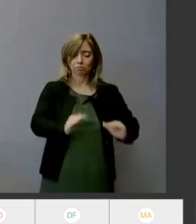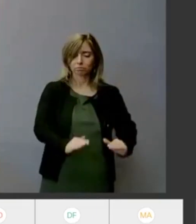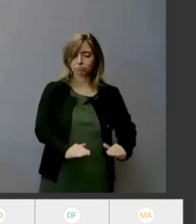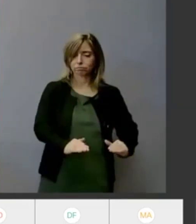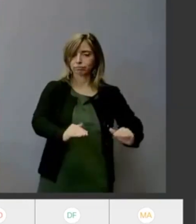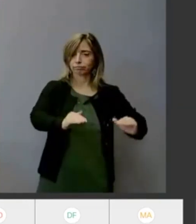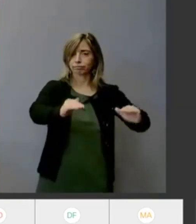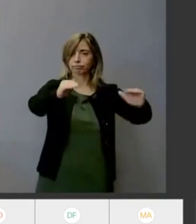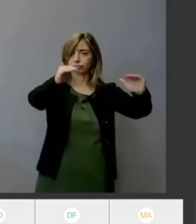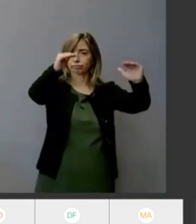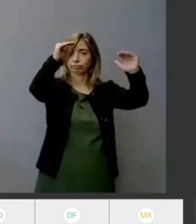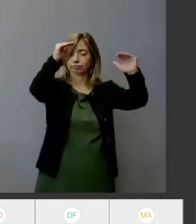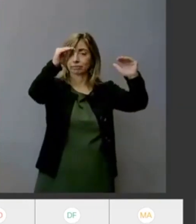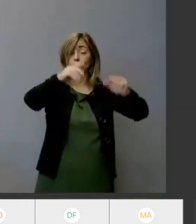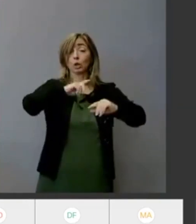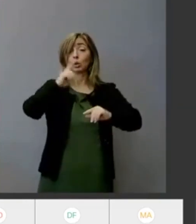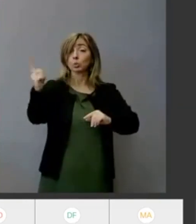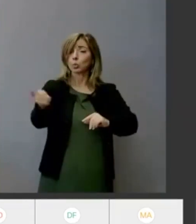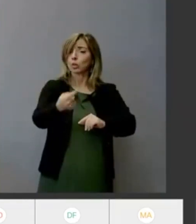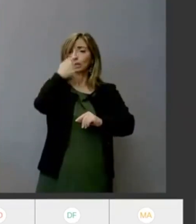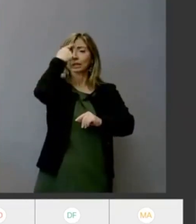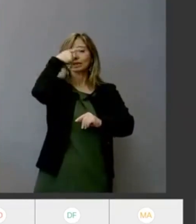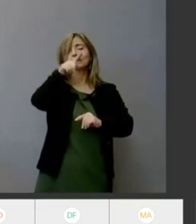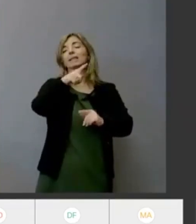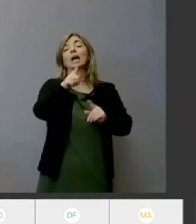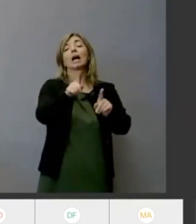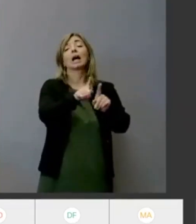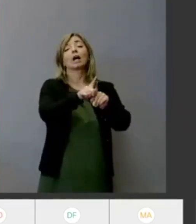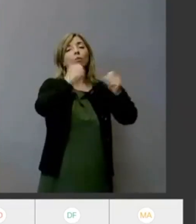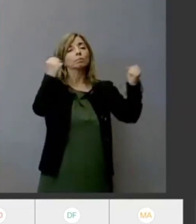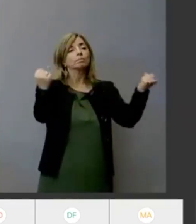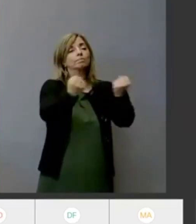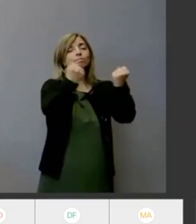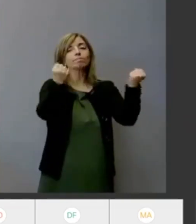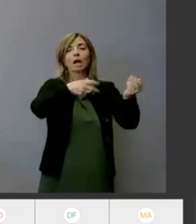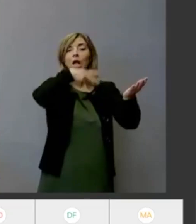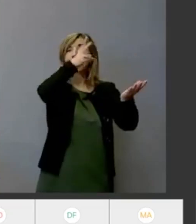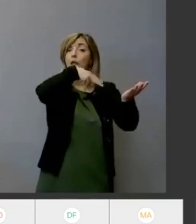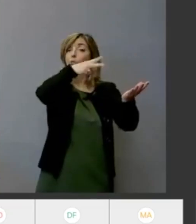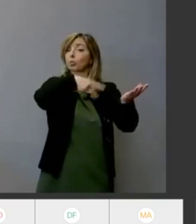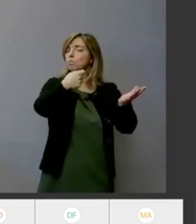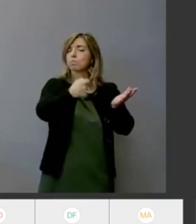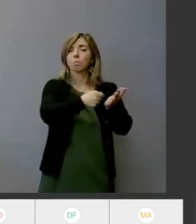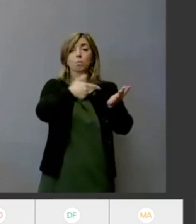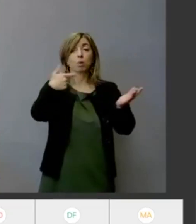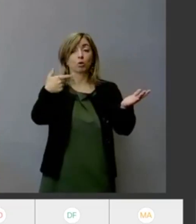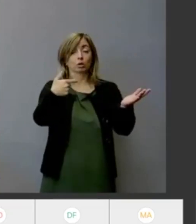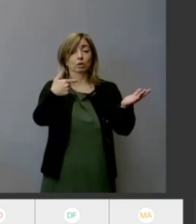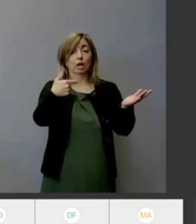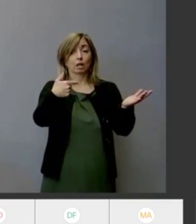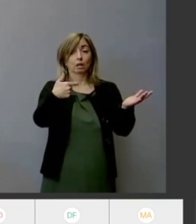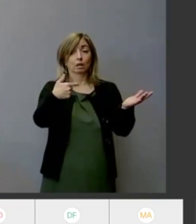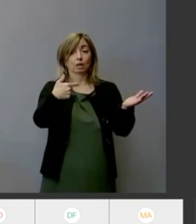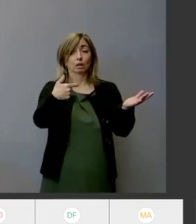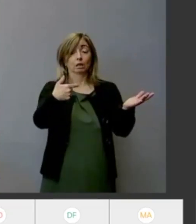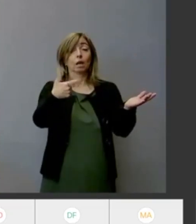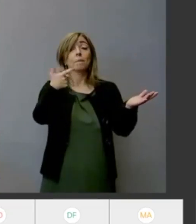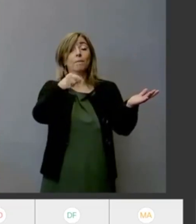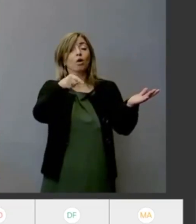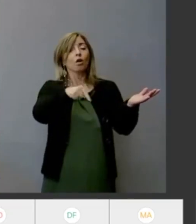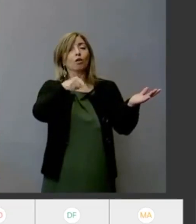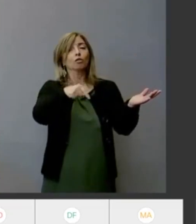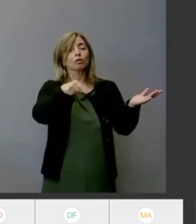promozione della lettura sia di fondamentale importanza in un paese che vede come un fenomeno estremamente diffuso l'analfabetismo